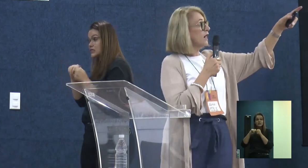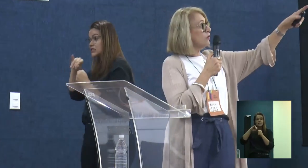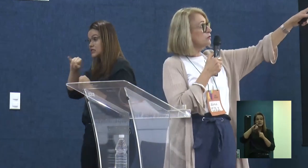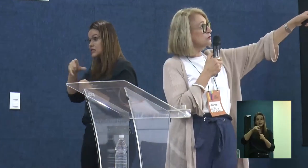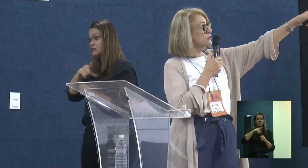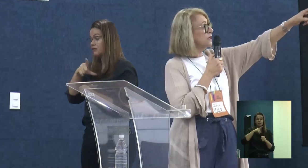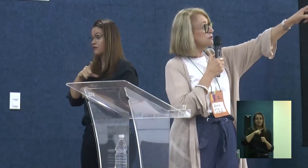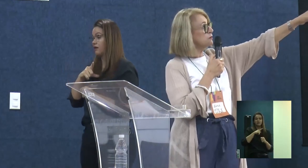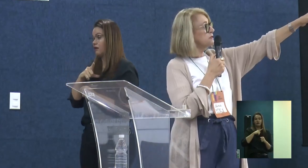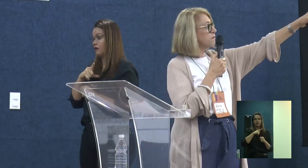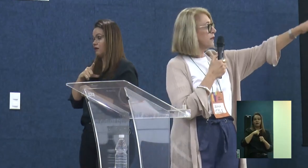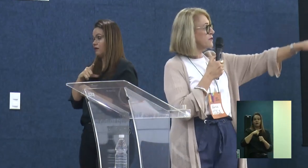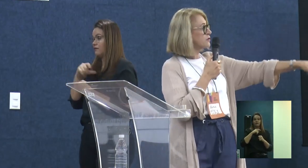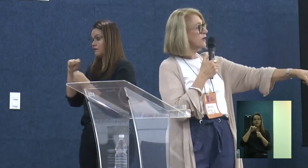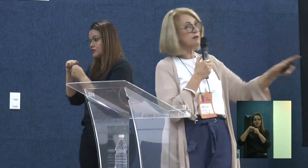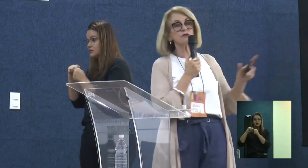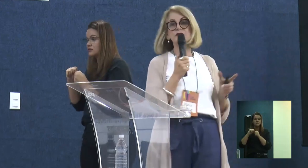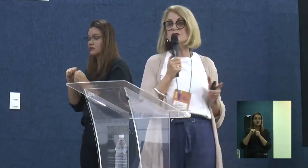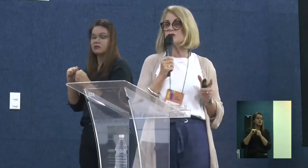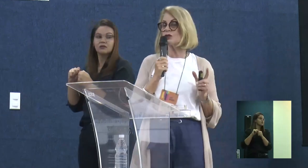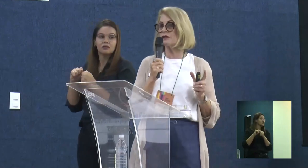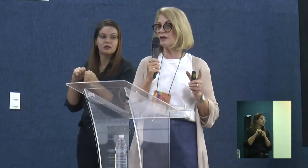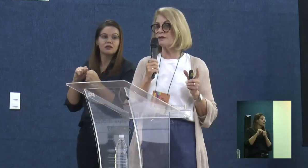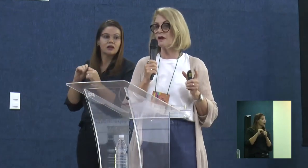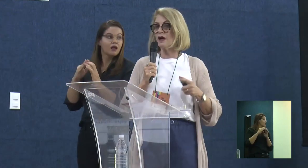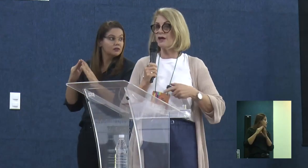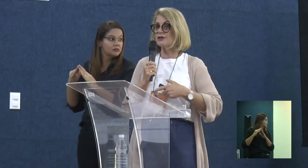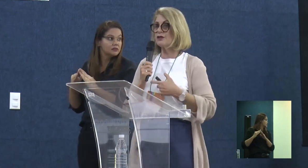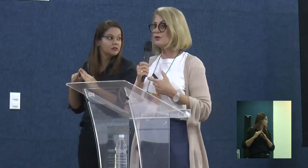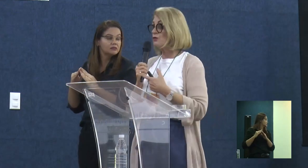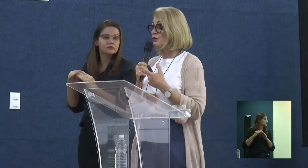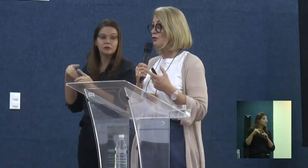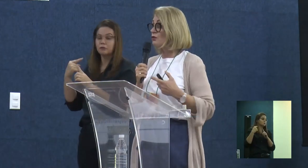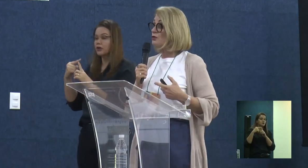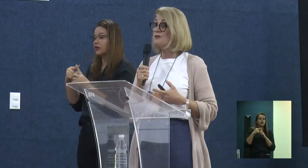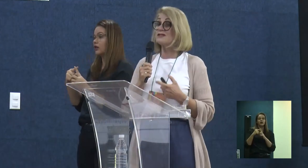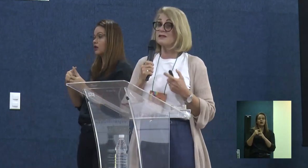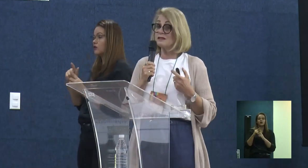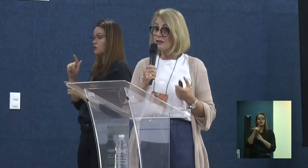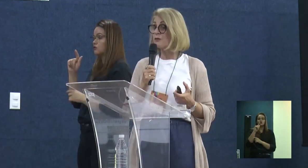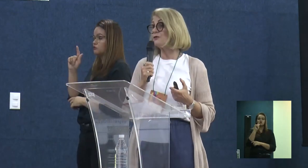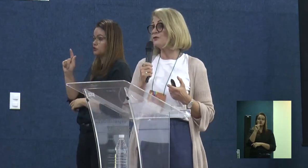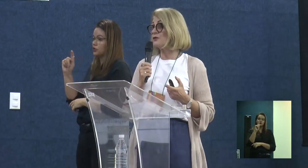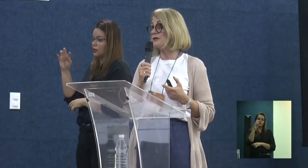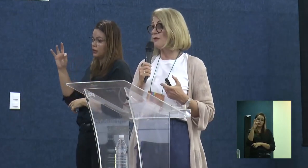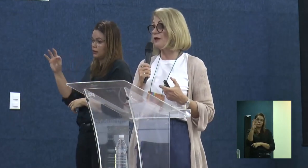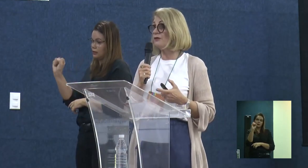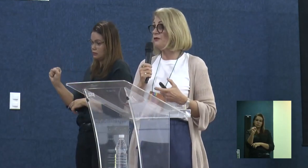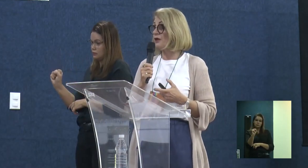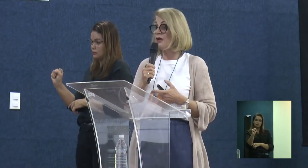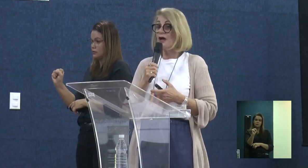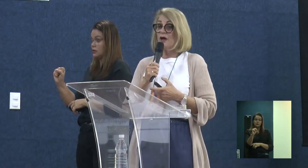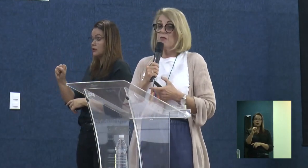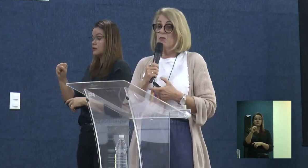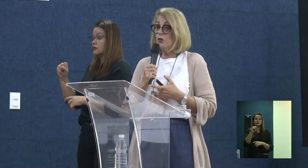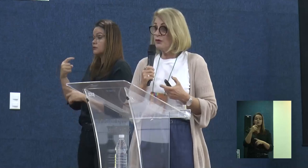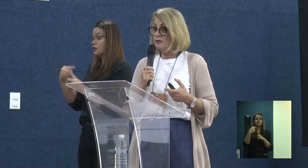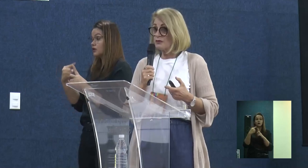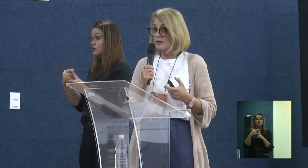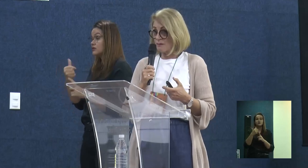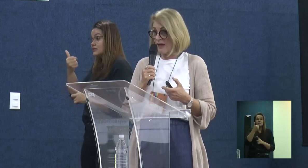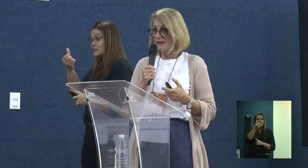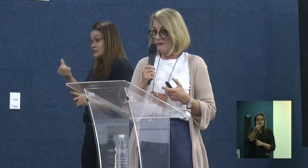queria só colocar os termos principais de cada um desses GTs. A gente constitui, nós somos 16 professores trabalhando, eu fiquei